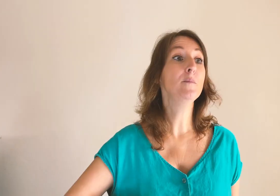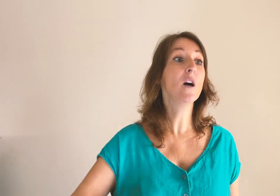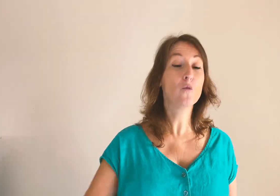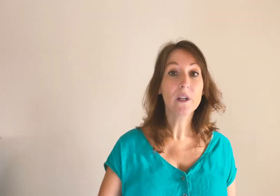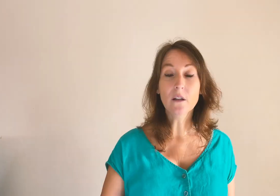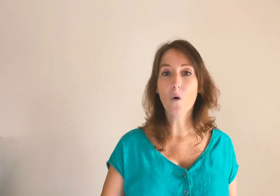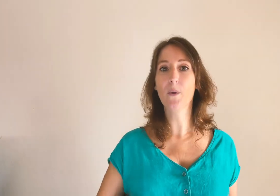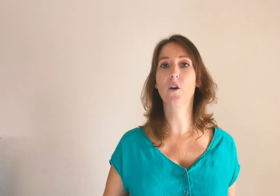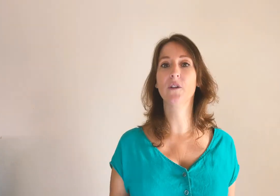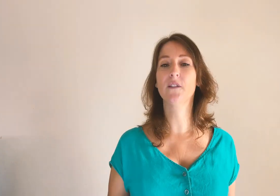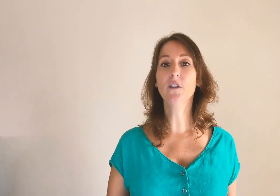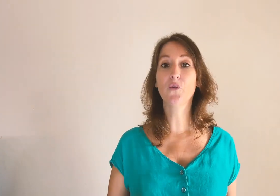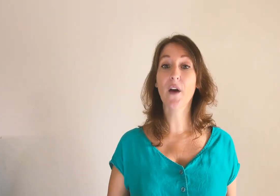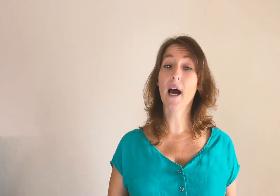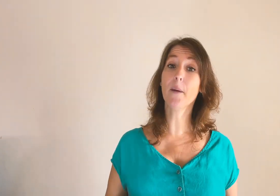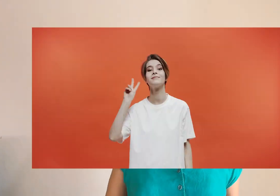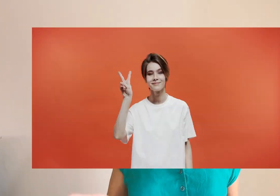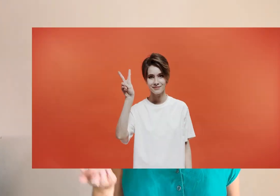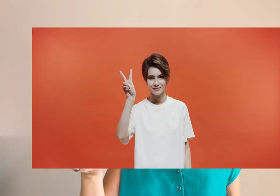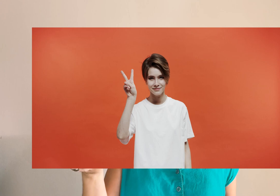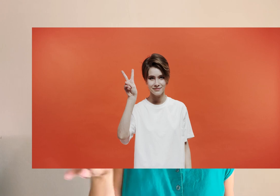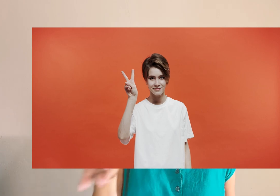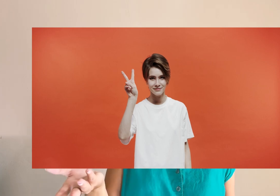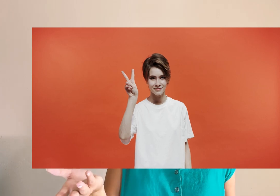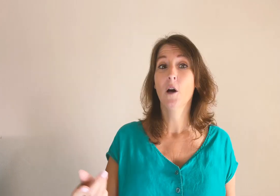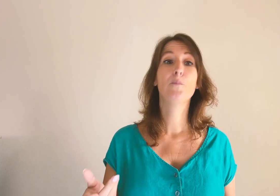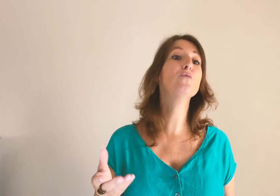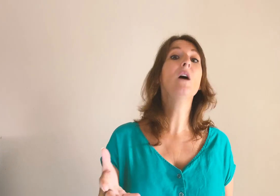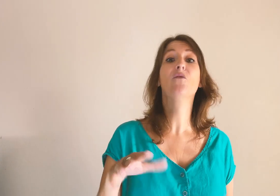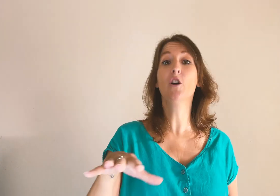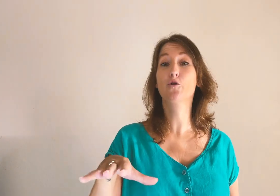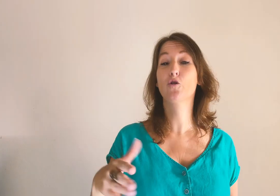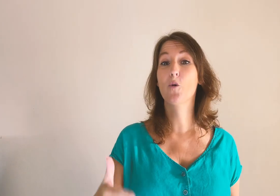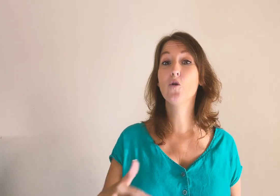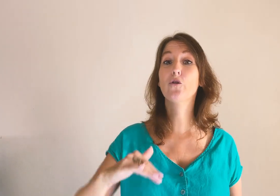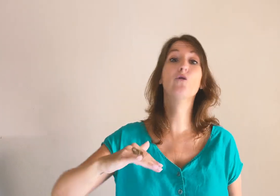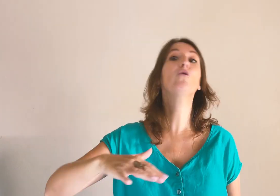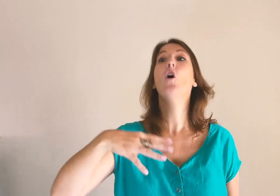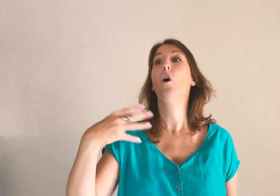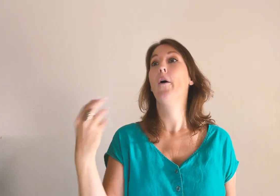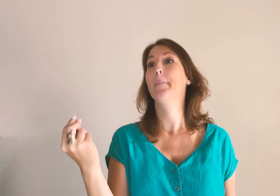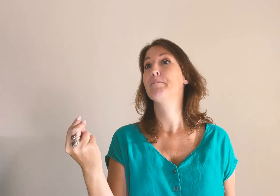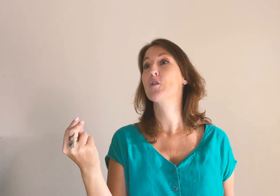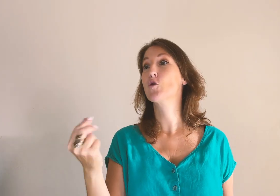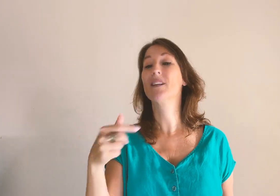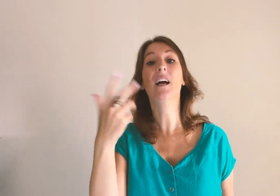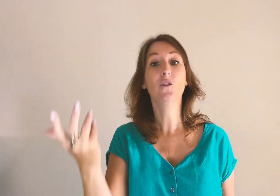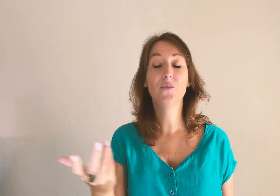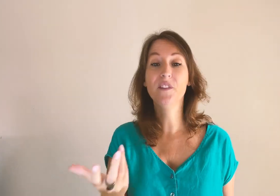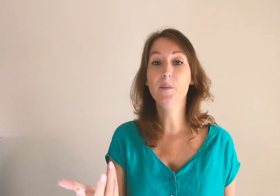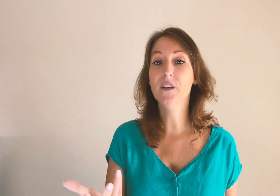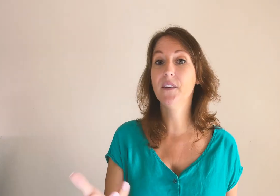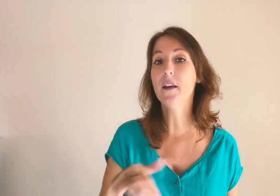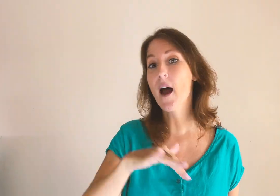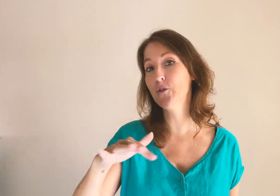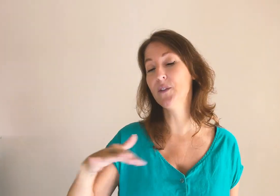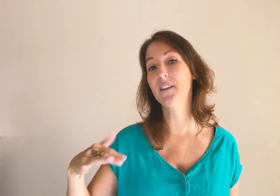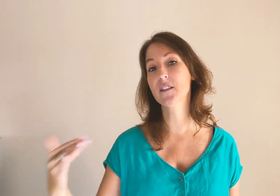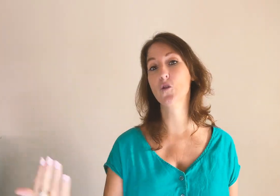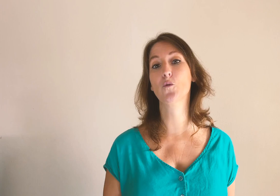eh bien oui, on préconisait de faire un petit peu les deux pour avoir justement ce gain de visibilité à deux vitesses dans son